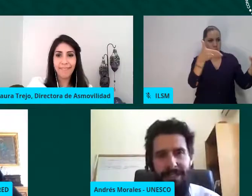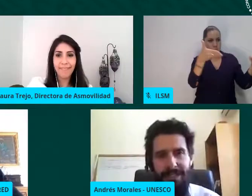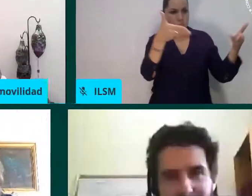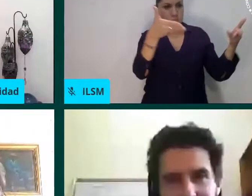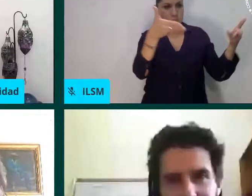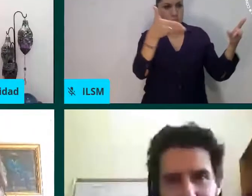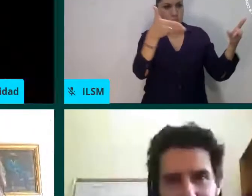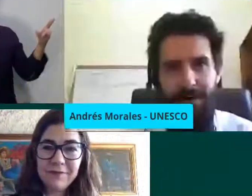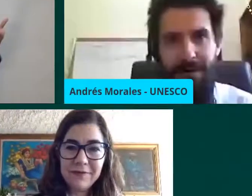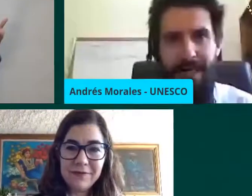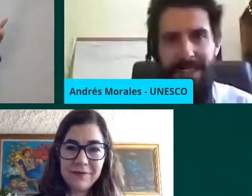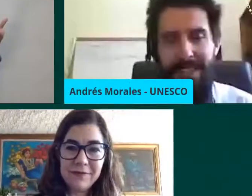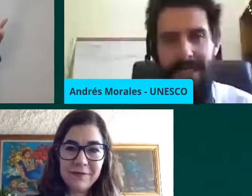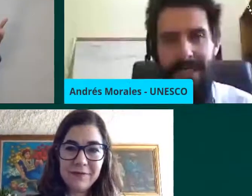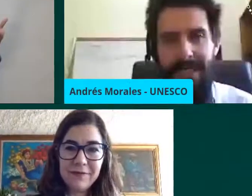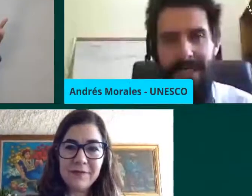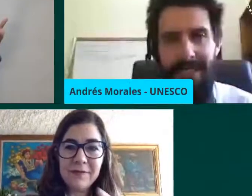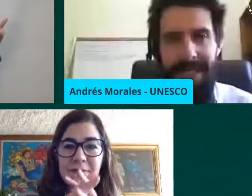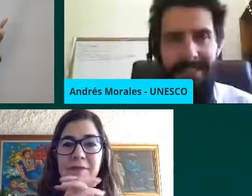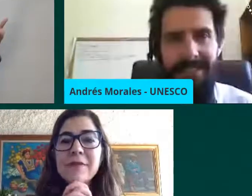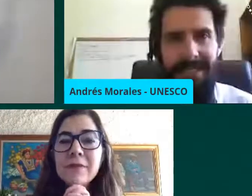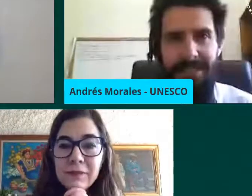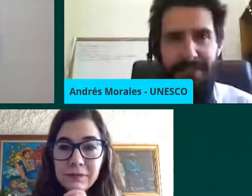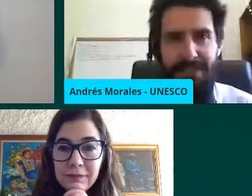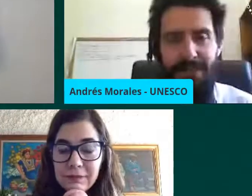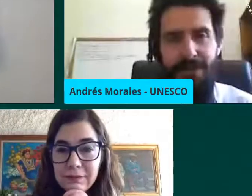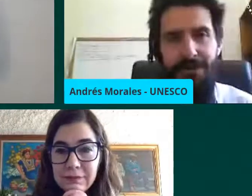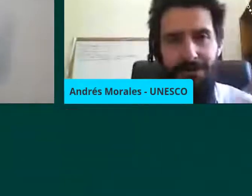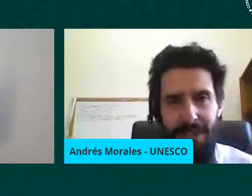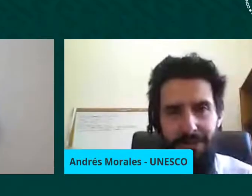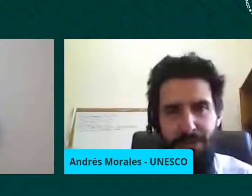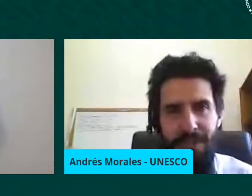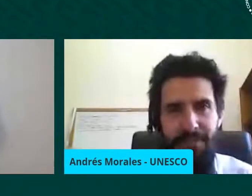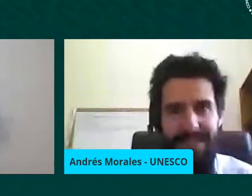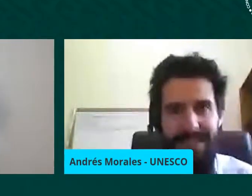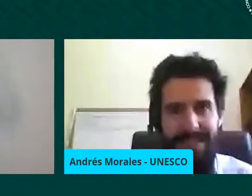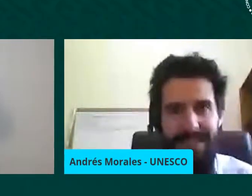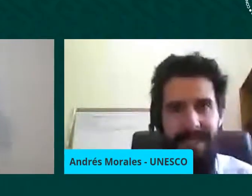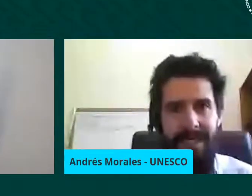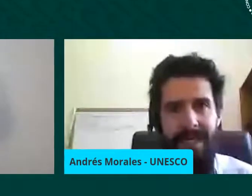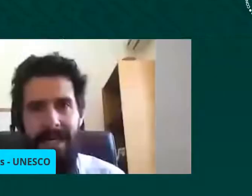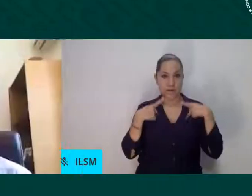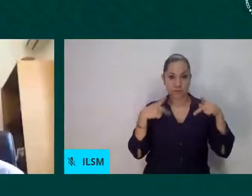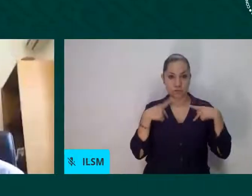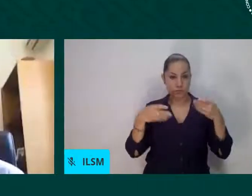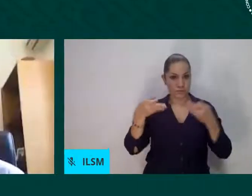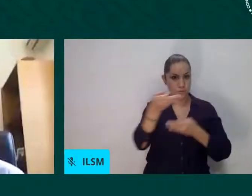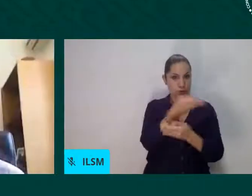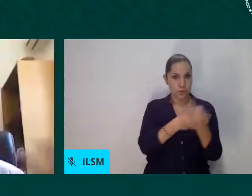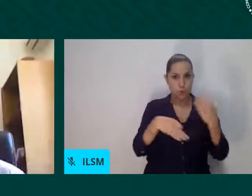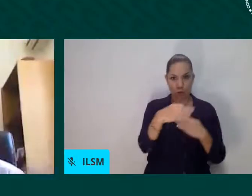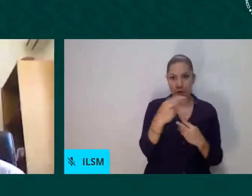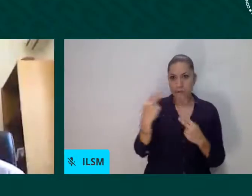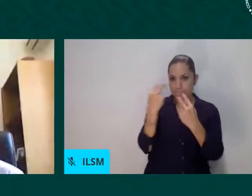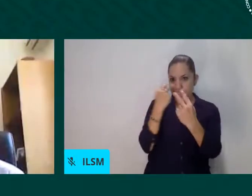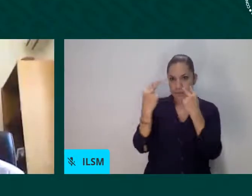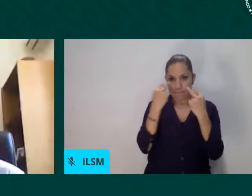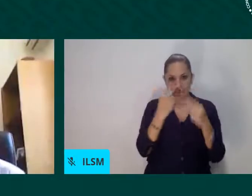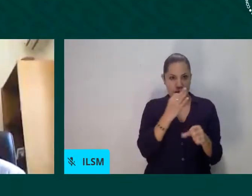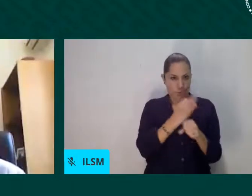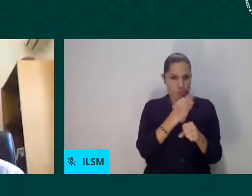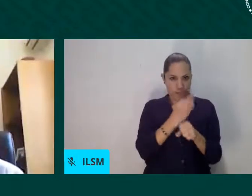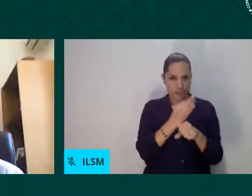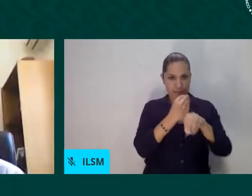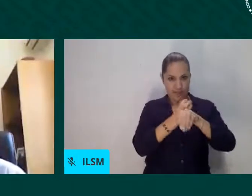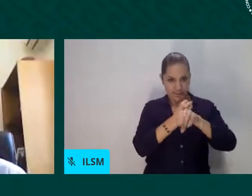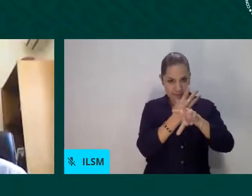las personas que nos acompañan en esta transmisión. Y un saludo muy especial a las